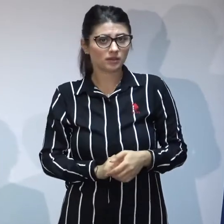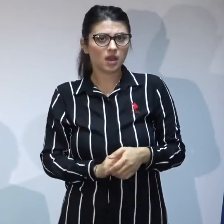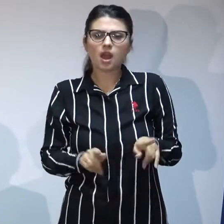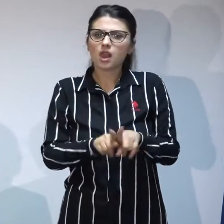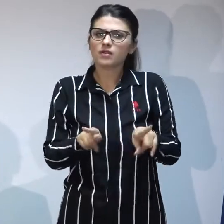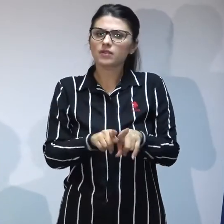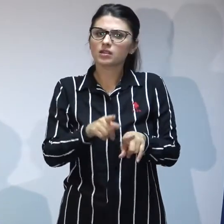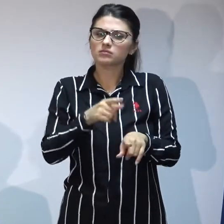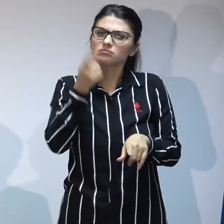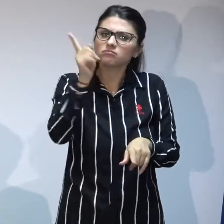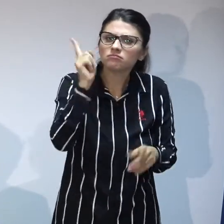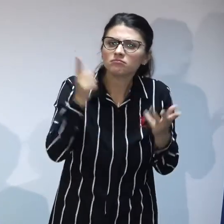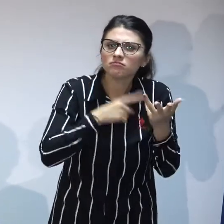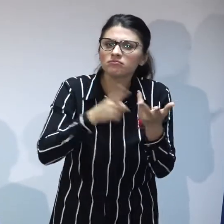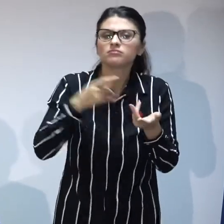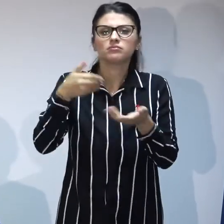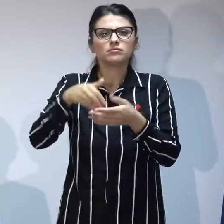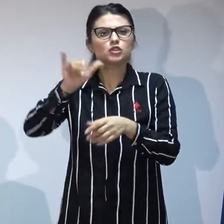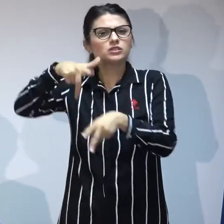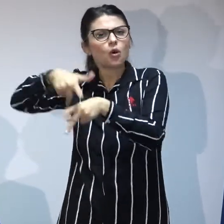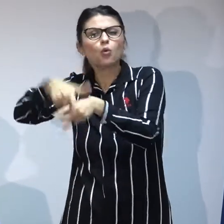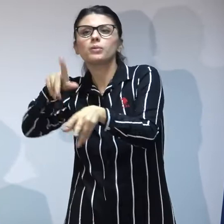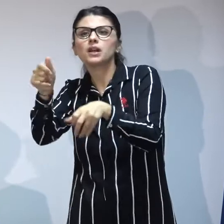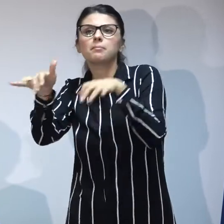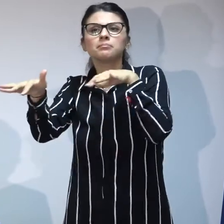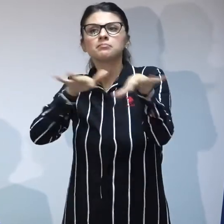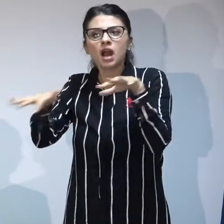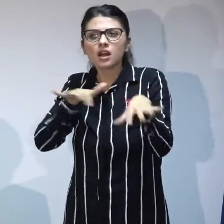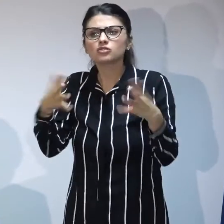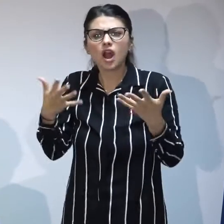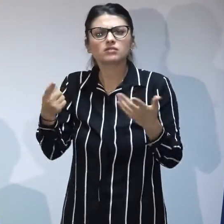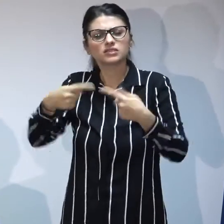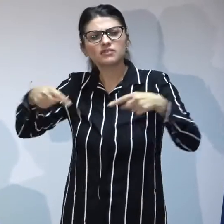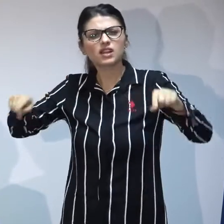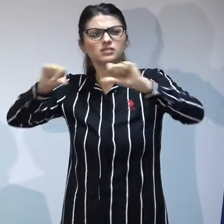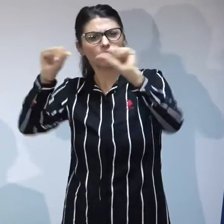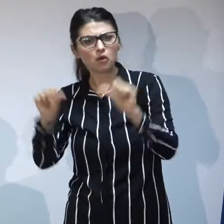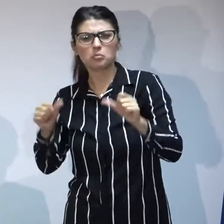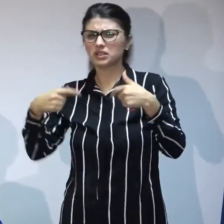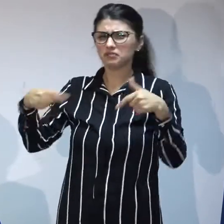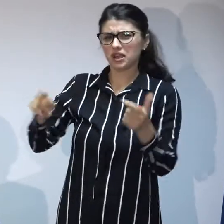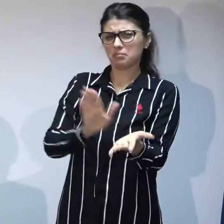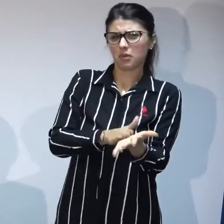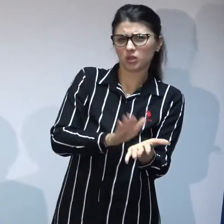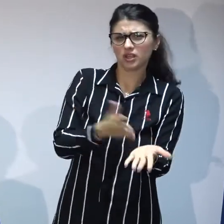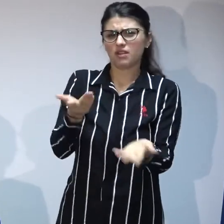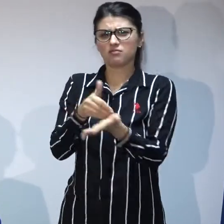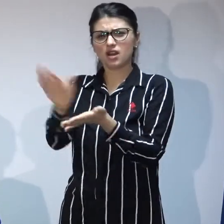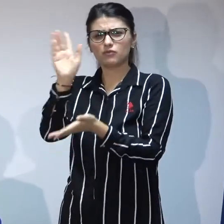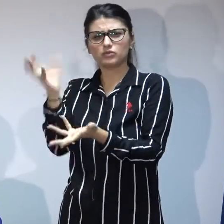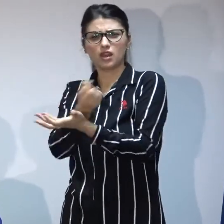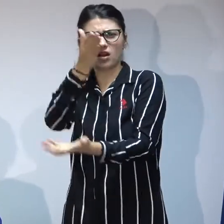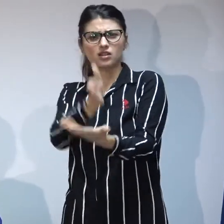acestor menegeri care din vari motive refuză și asume această decizie în